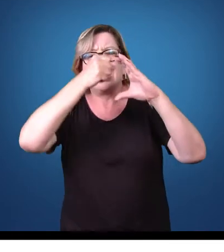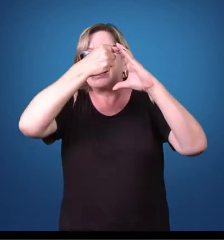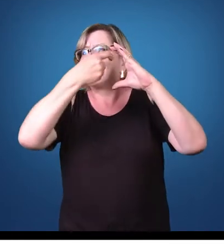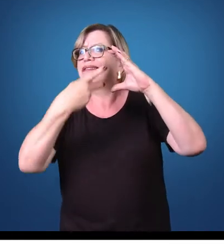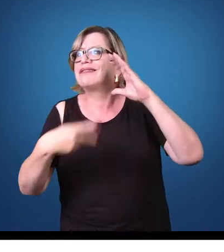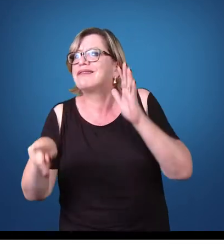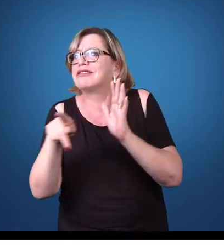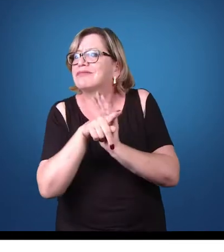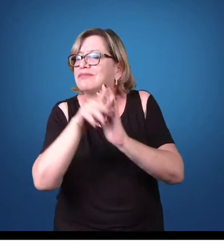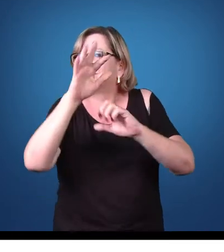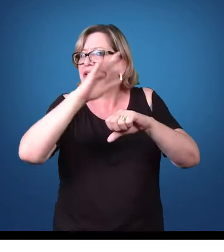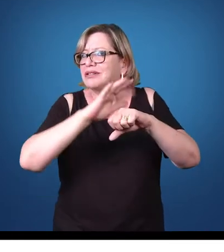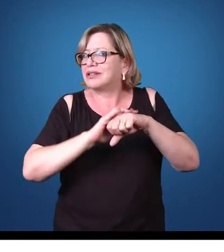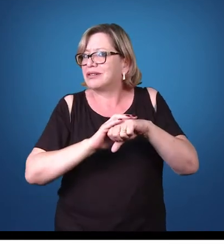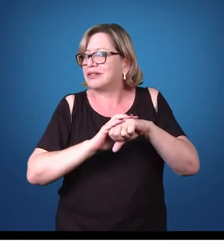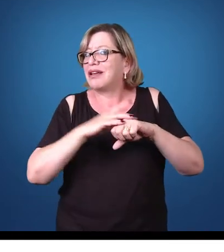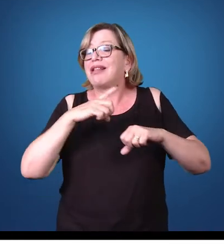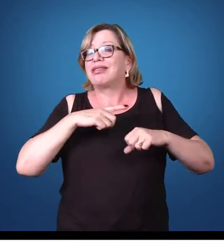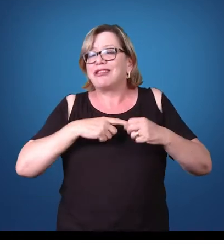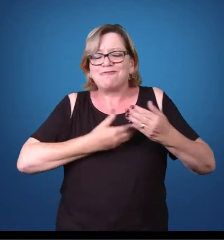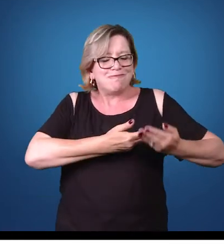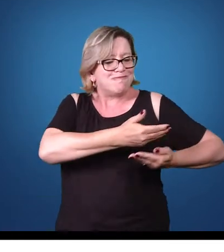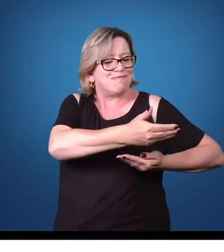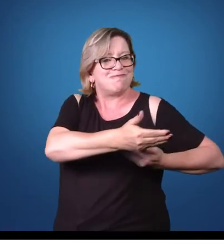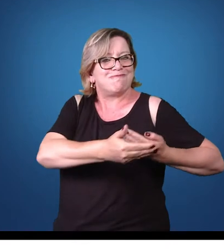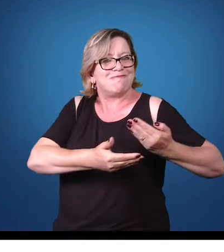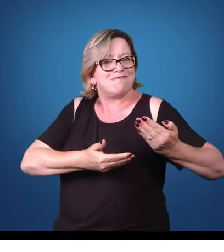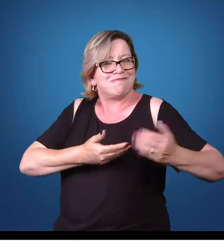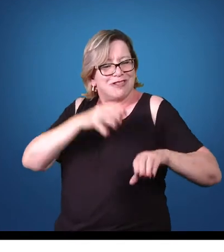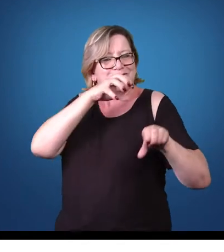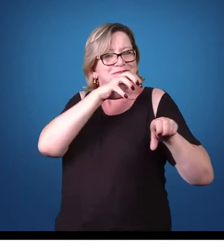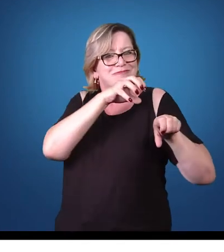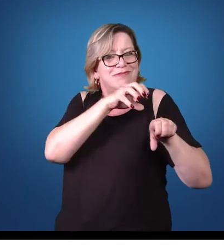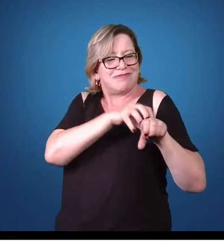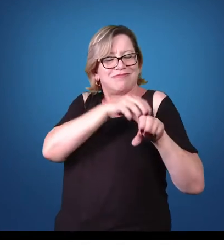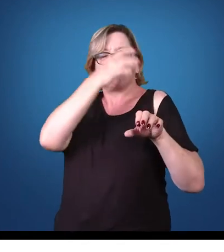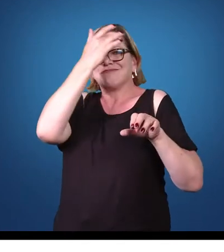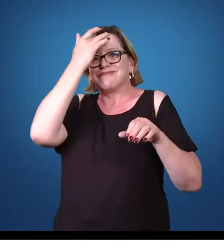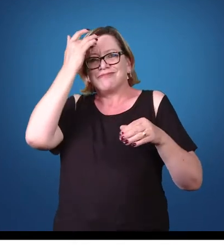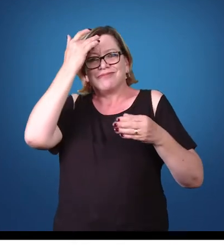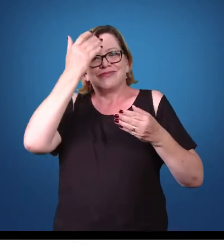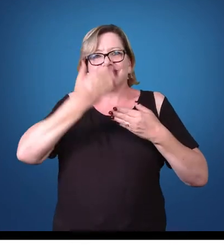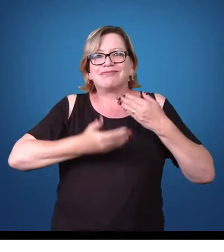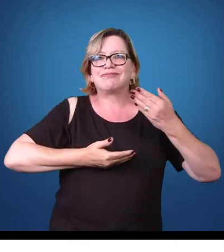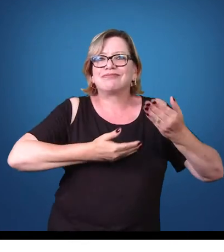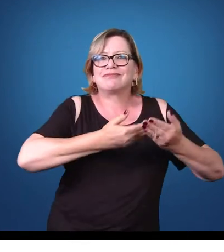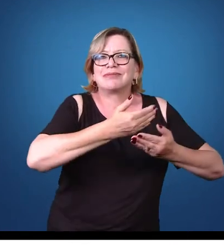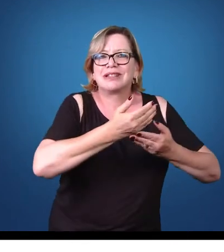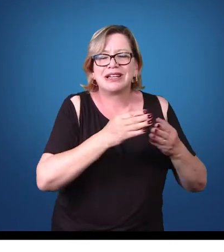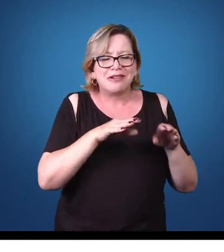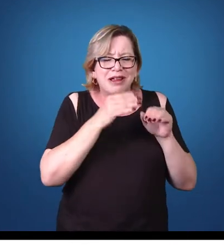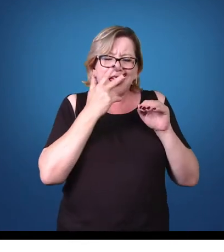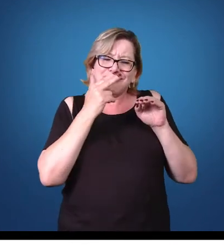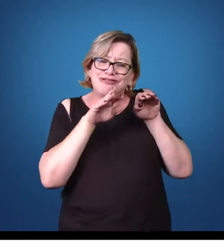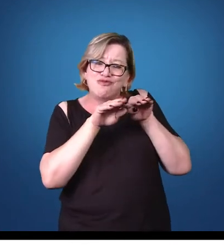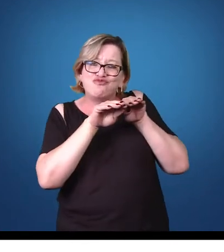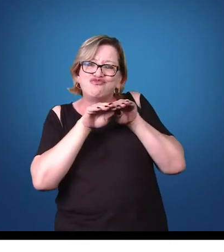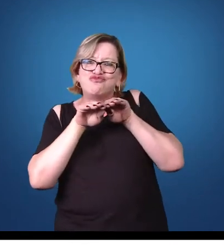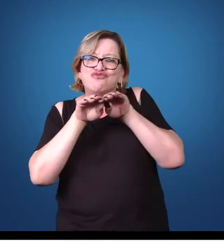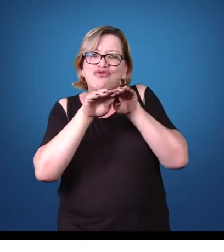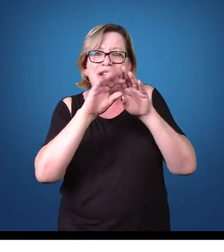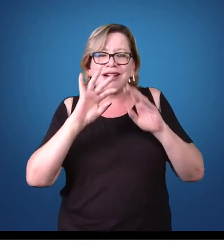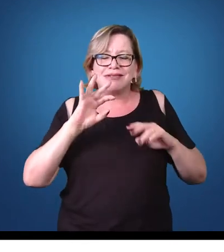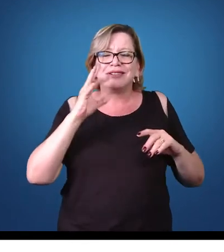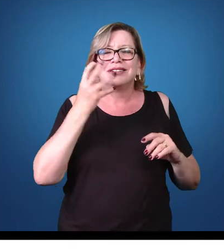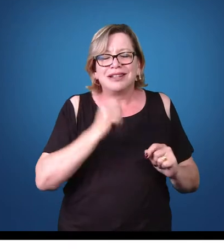relação entre o parasita e o hospedeiro, nessas populações, que tendem ao equilíbrio. Um